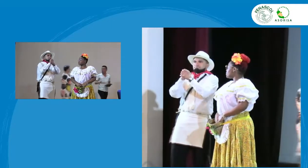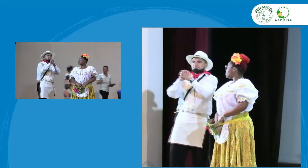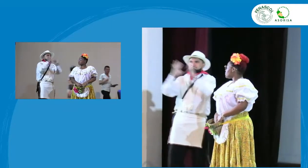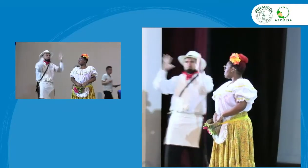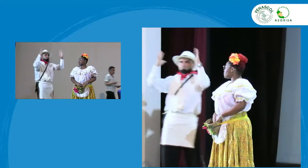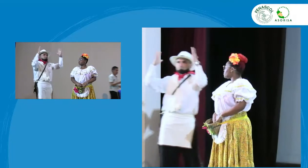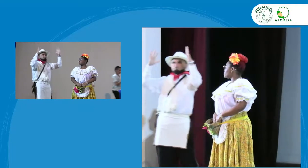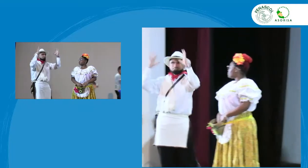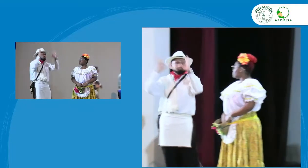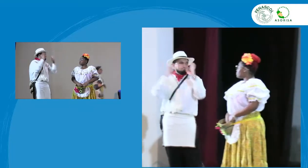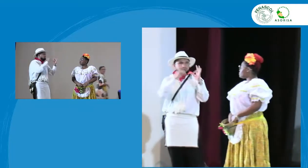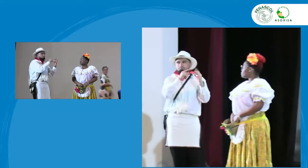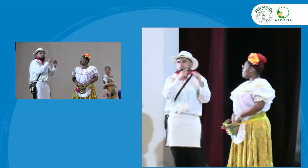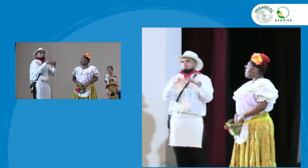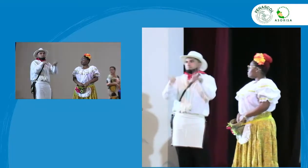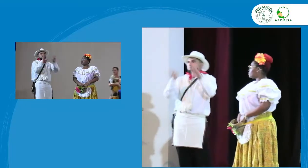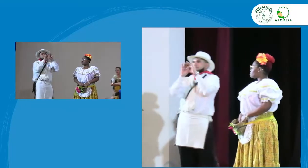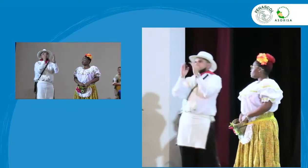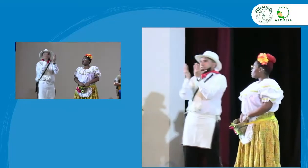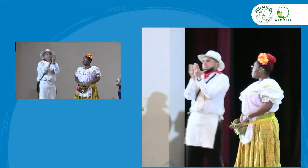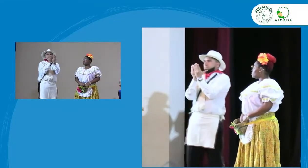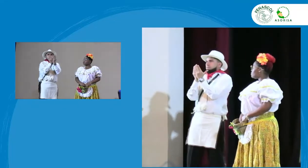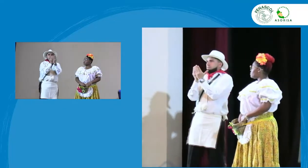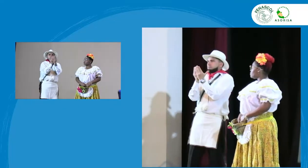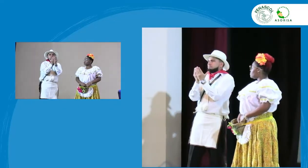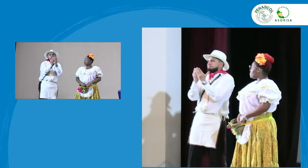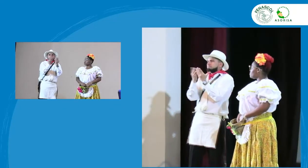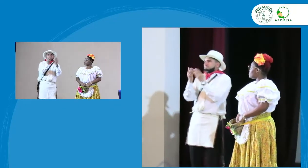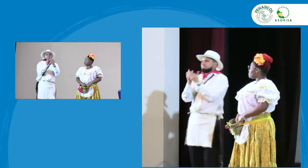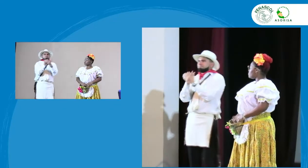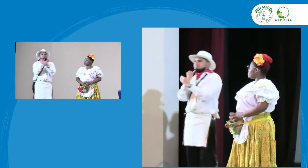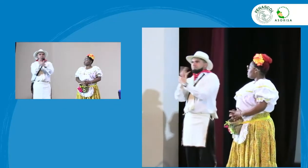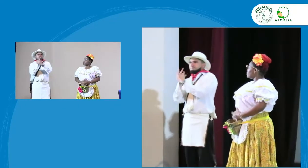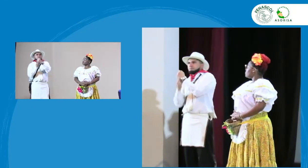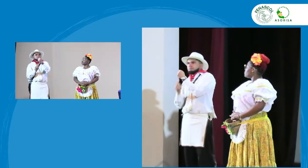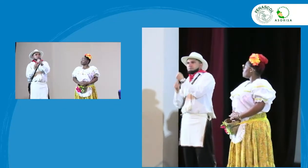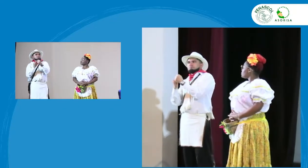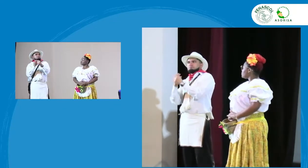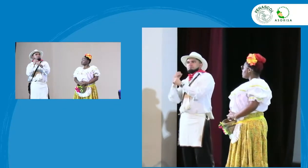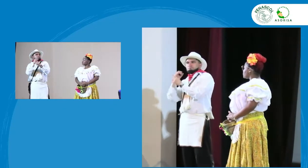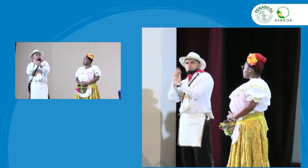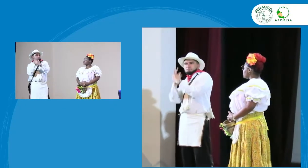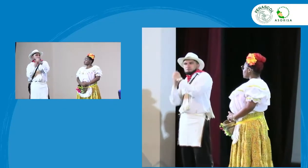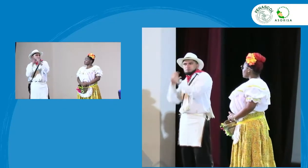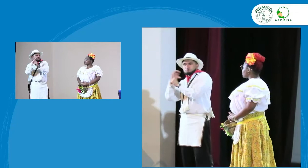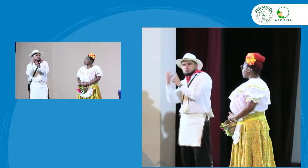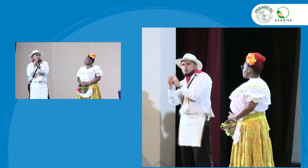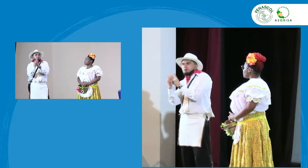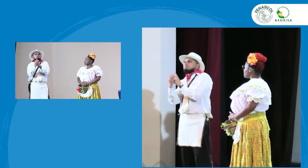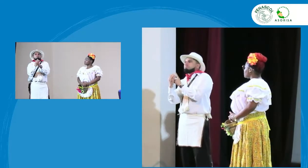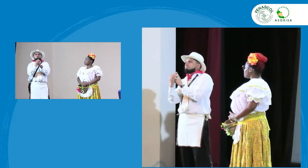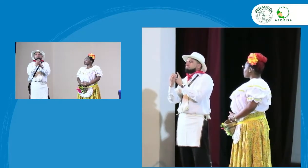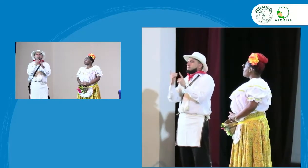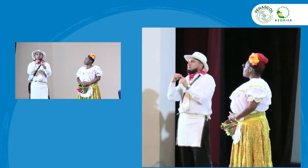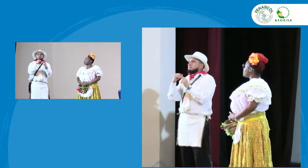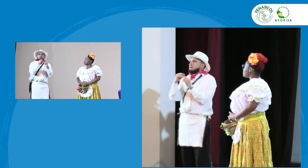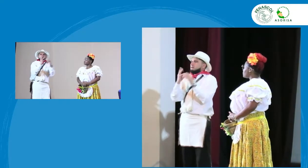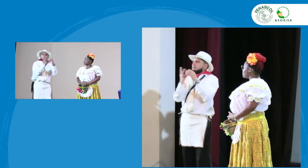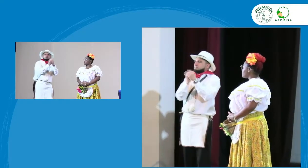ok bueno un saludo un aplauso pues a nuestros expertos en este tema de educación